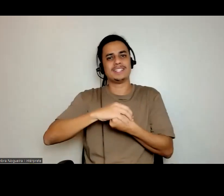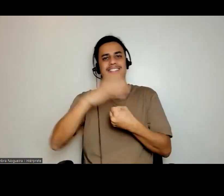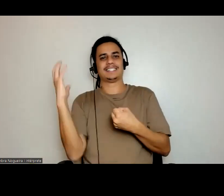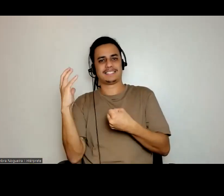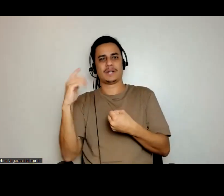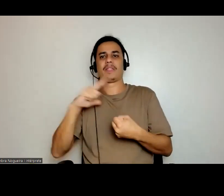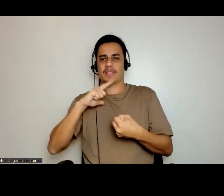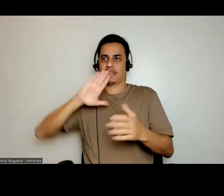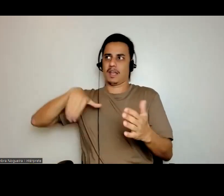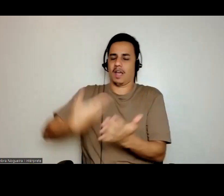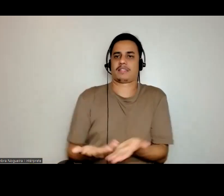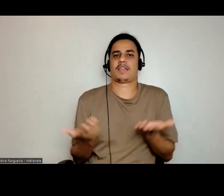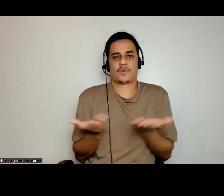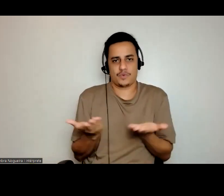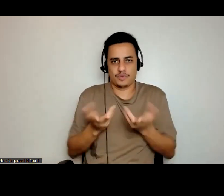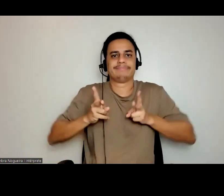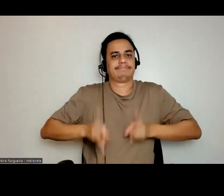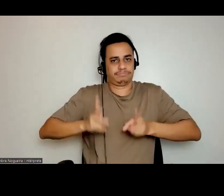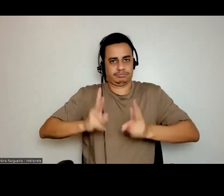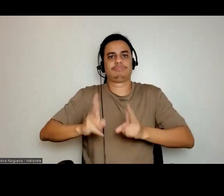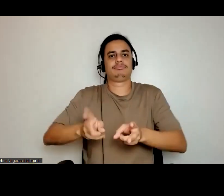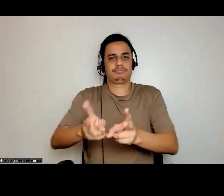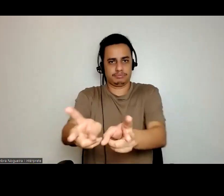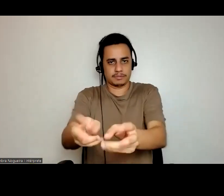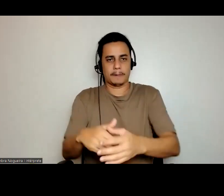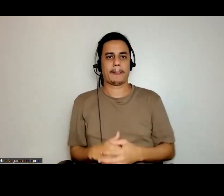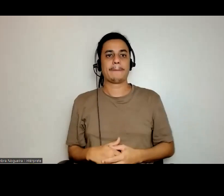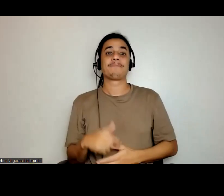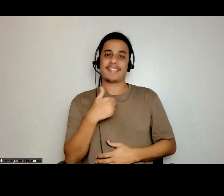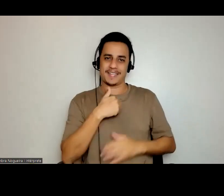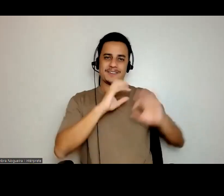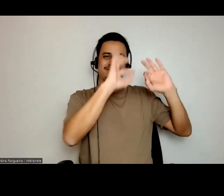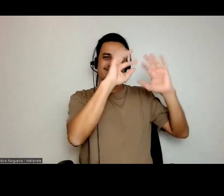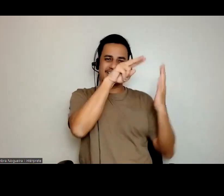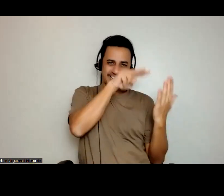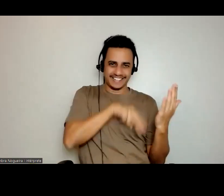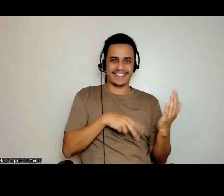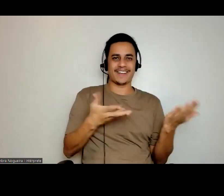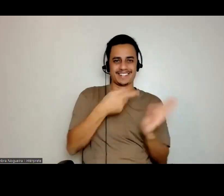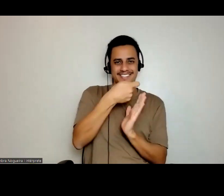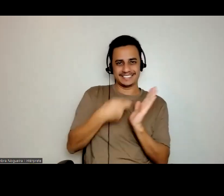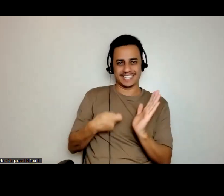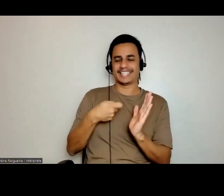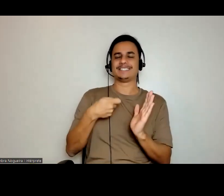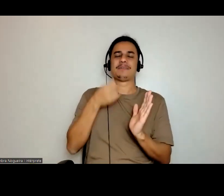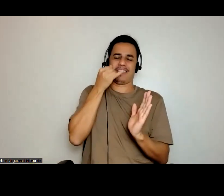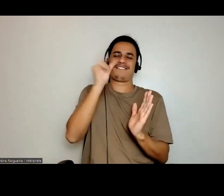que se estende até os dias atuais. Então, eu elaborei esse textinho para não dispersar muito.